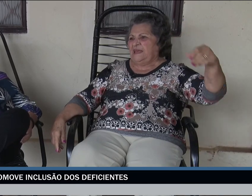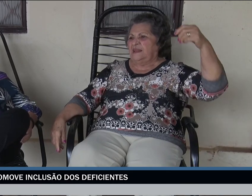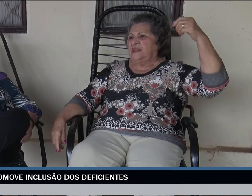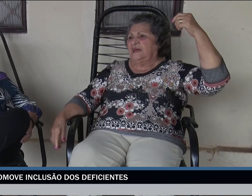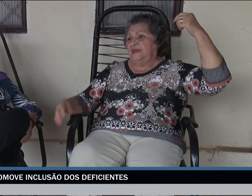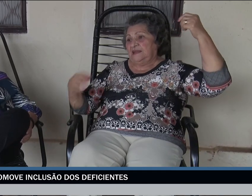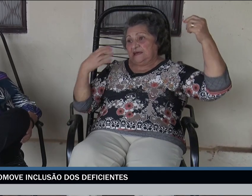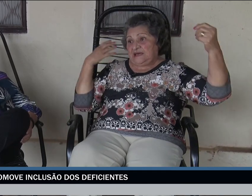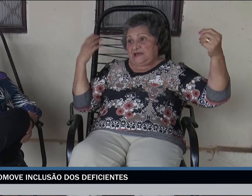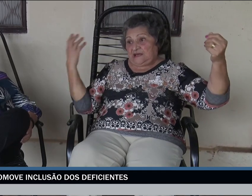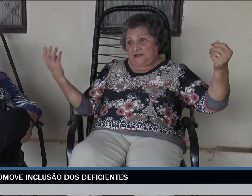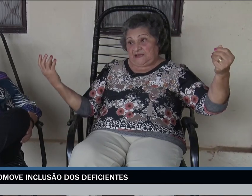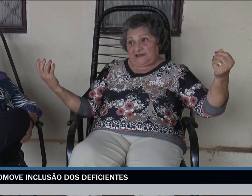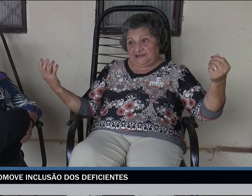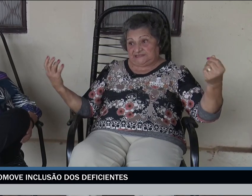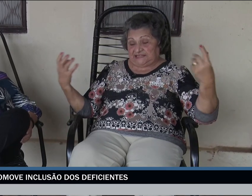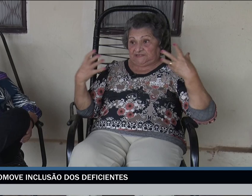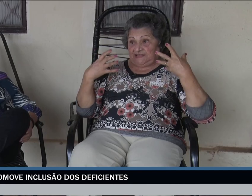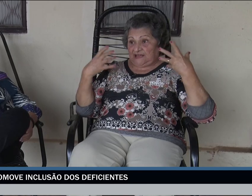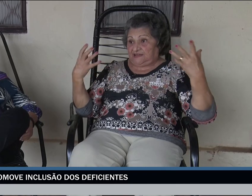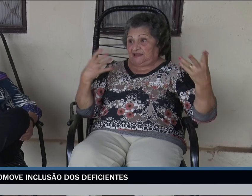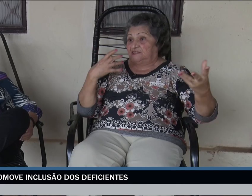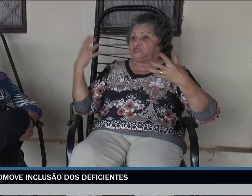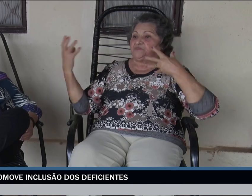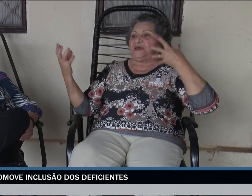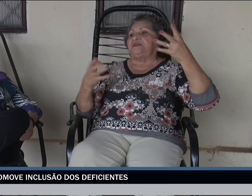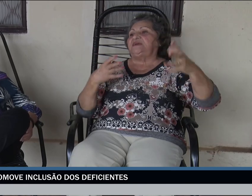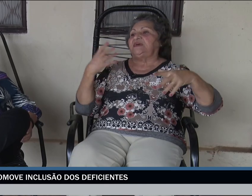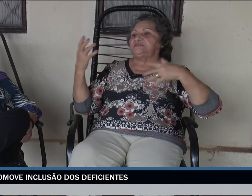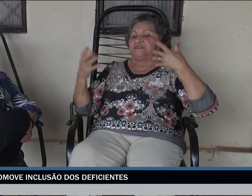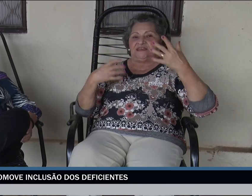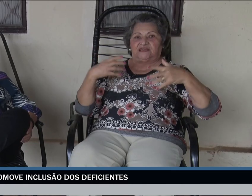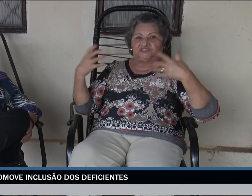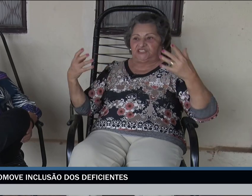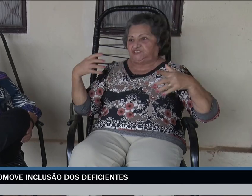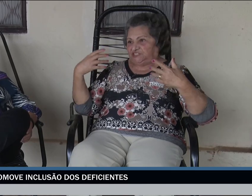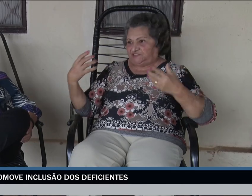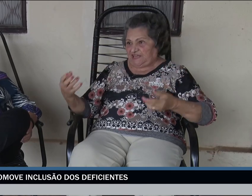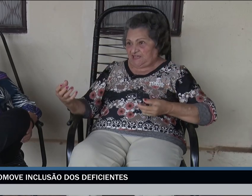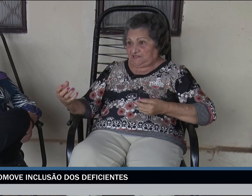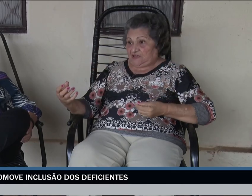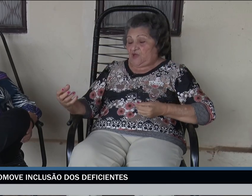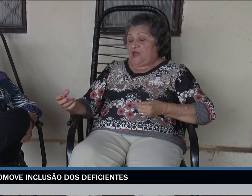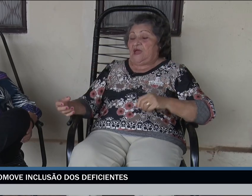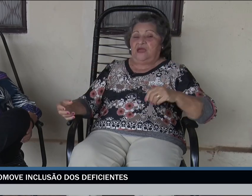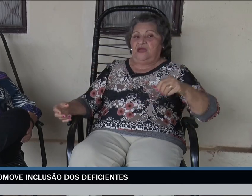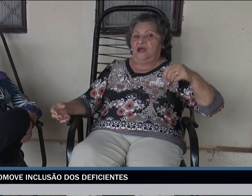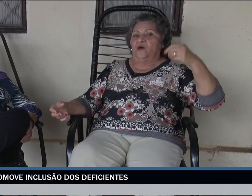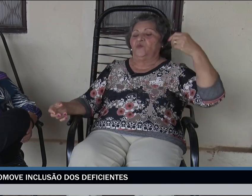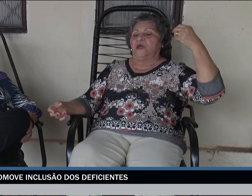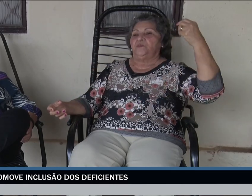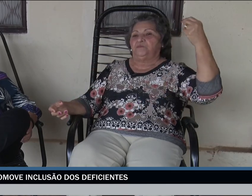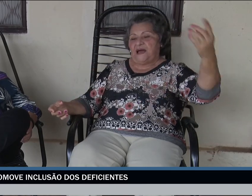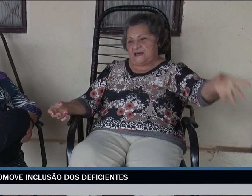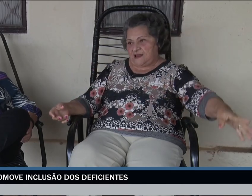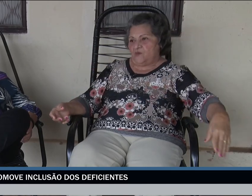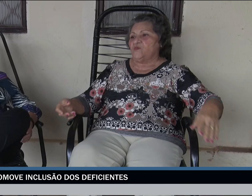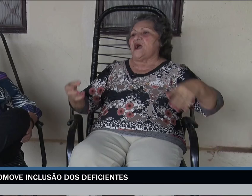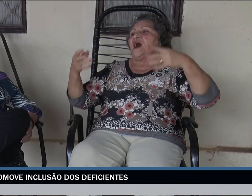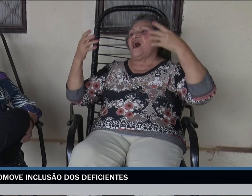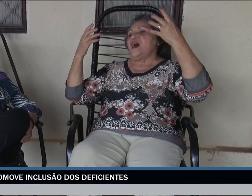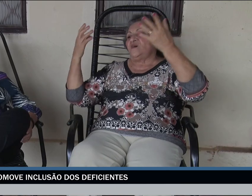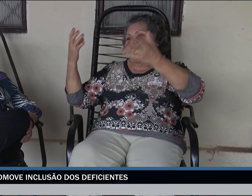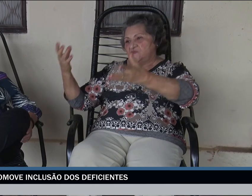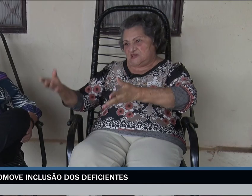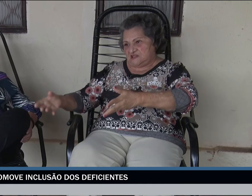pra ela. Ela sem ter aquela experiência que a gente tem. Alguém parar